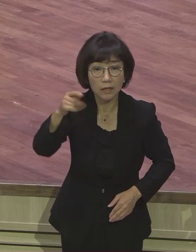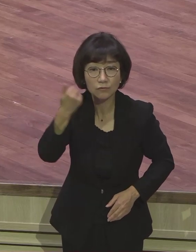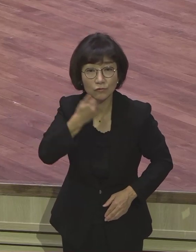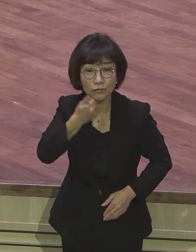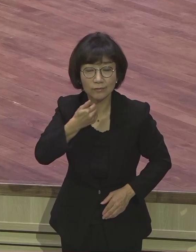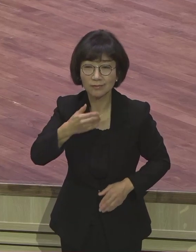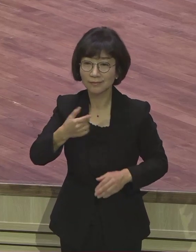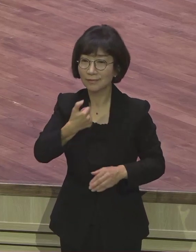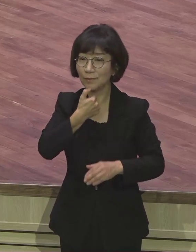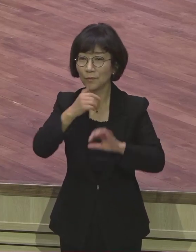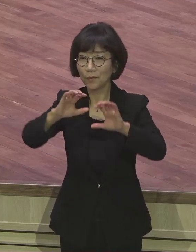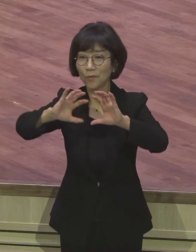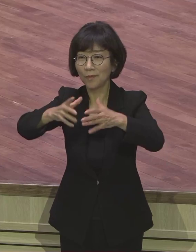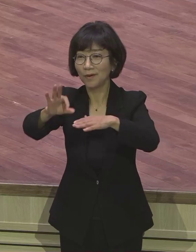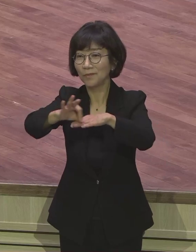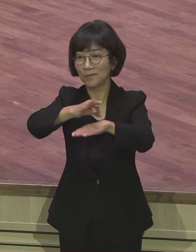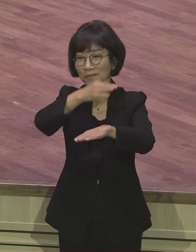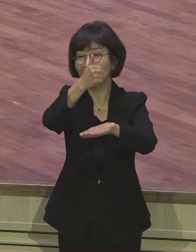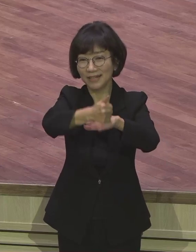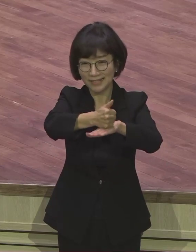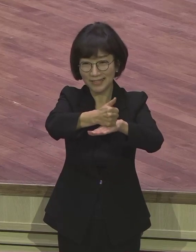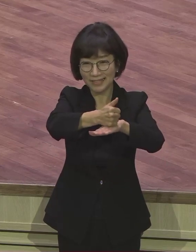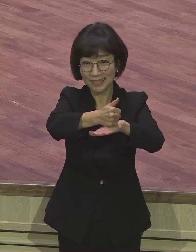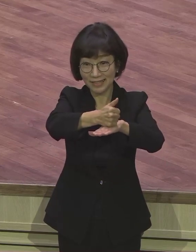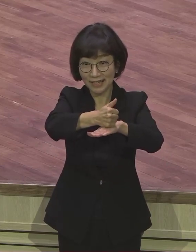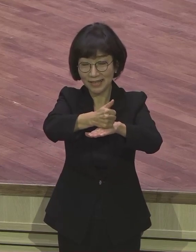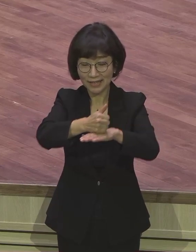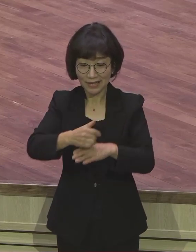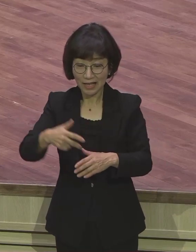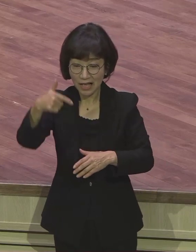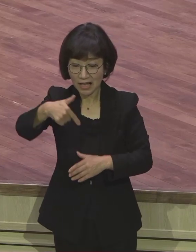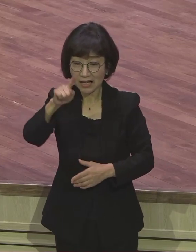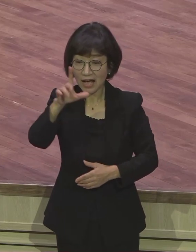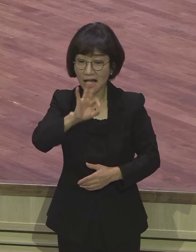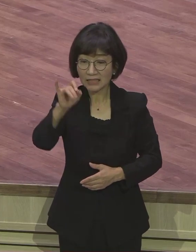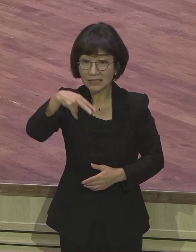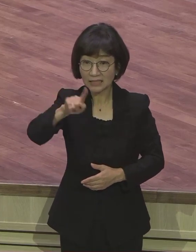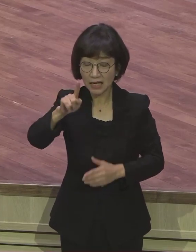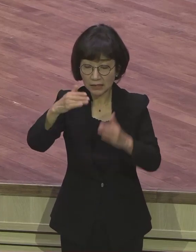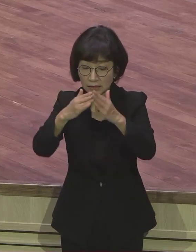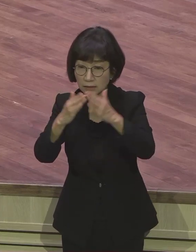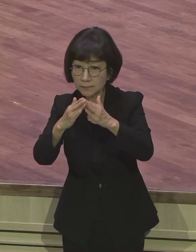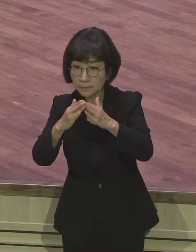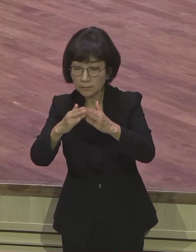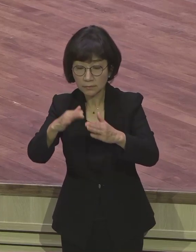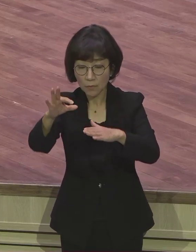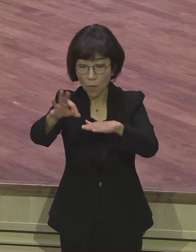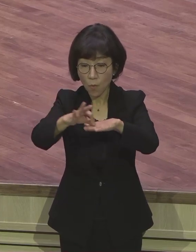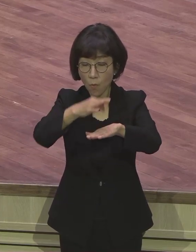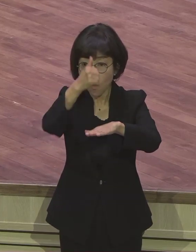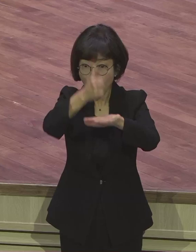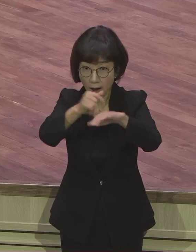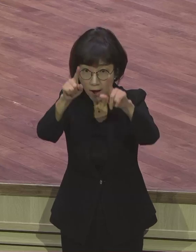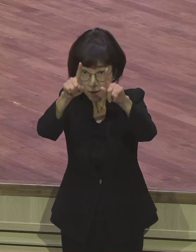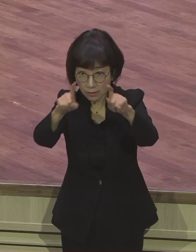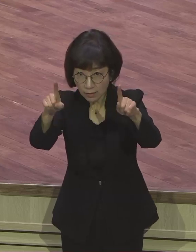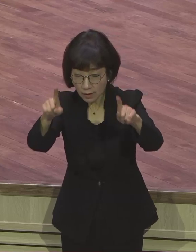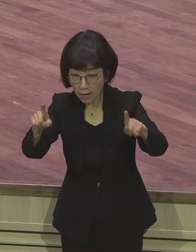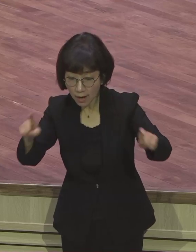가이사 집 어디입니까? 황궁이에요 지금. 로마 황궁입니다. 로마 황제 가족 중에도